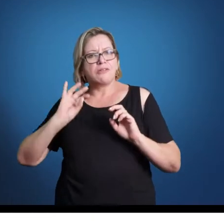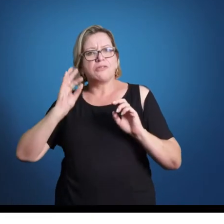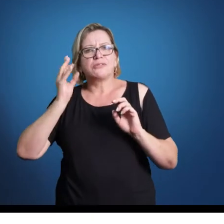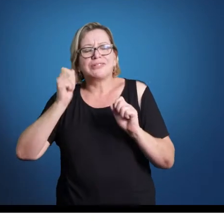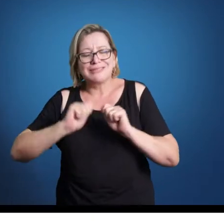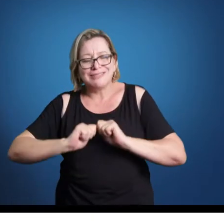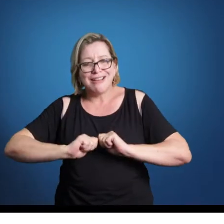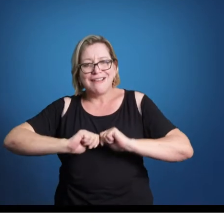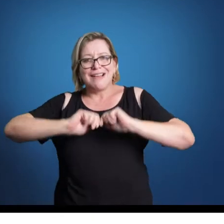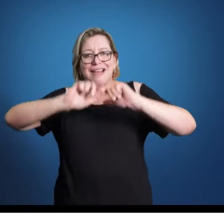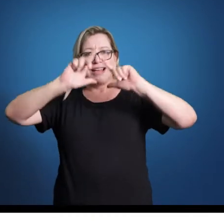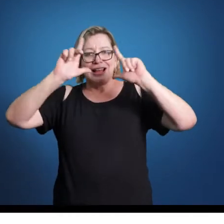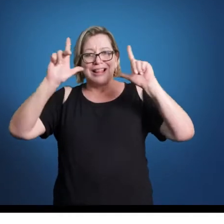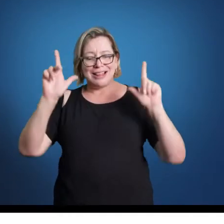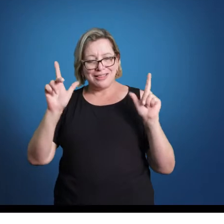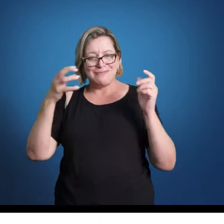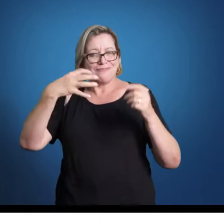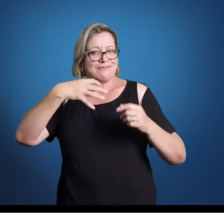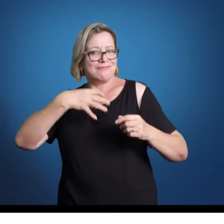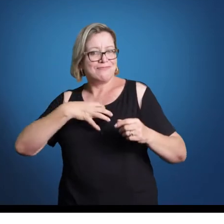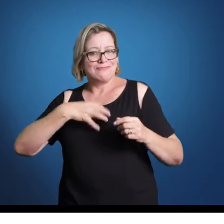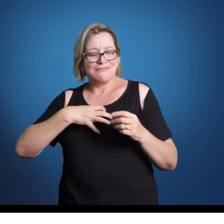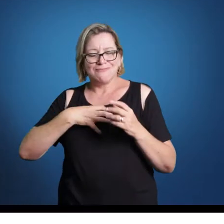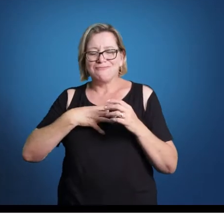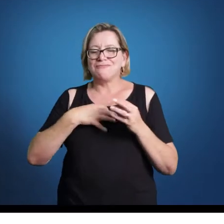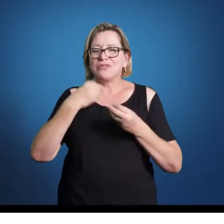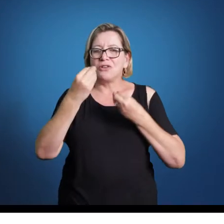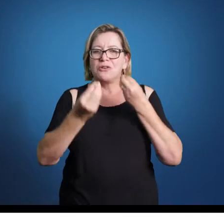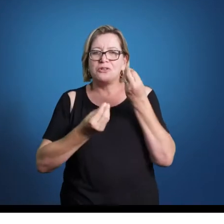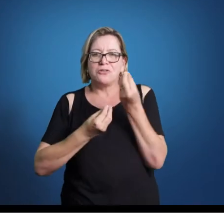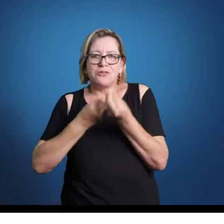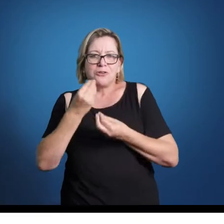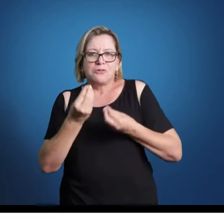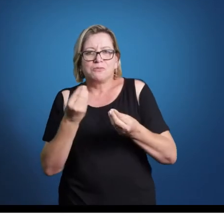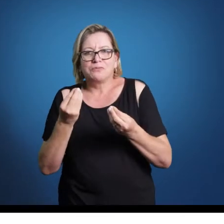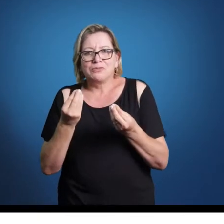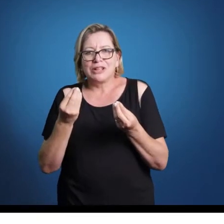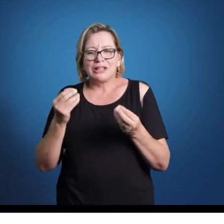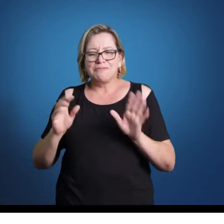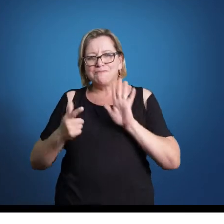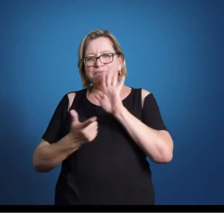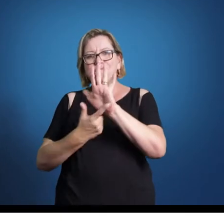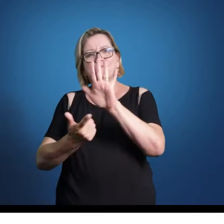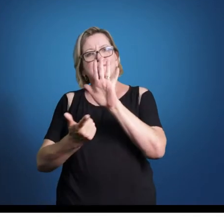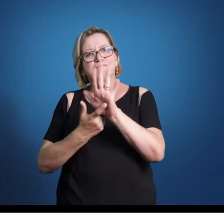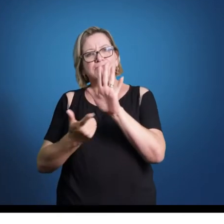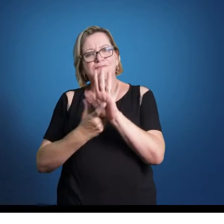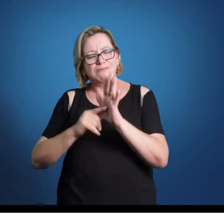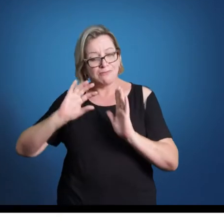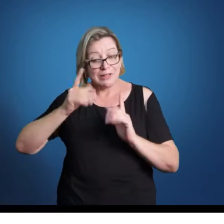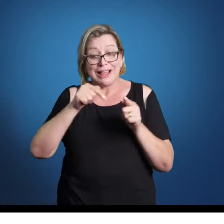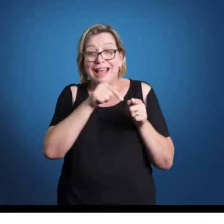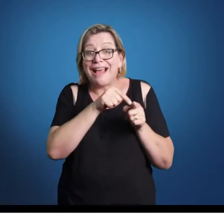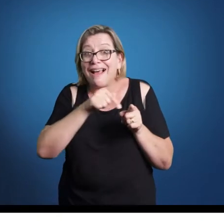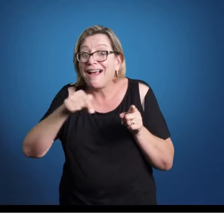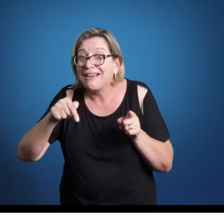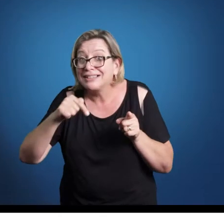claramente, se dá de maneira explícita e de maneira mais genialmente exposta durante o classicismo.